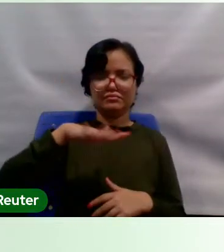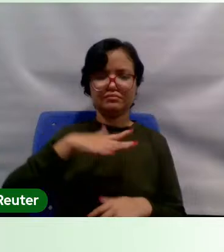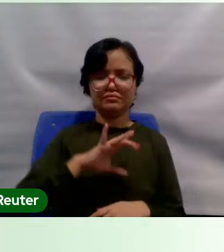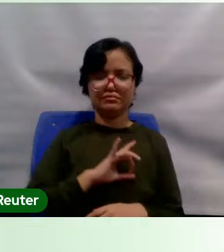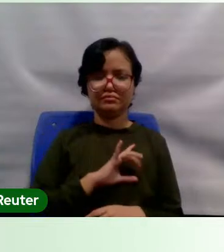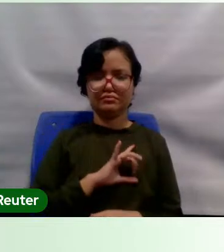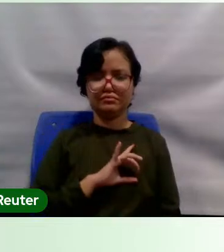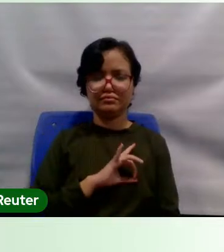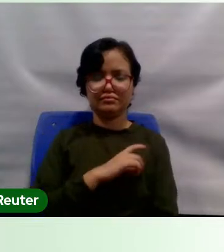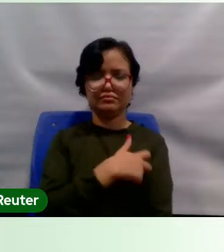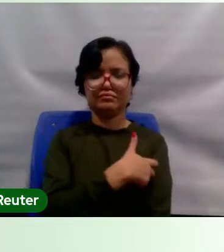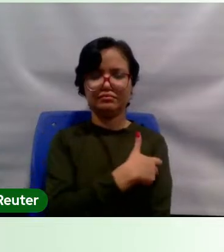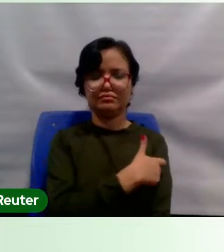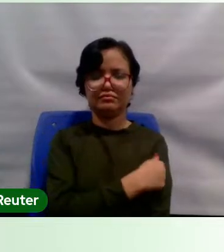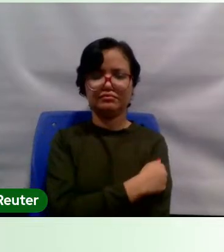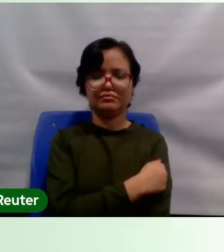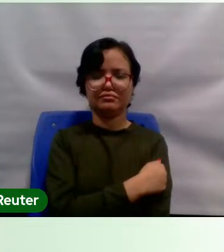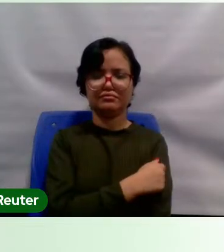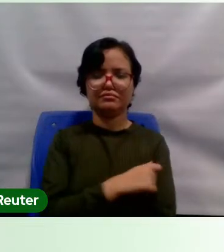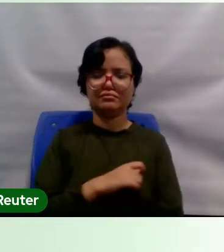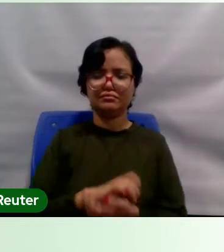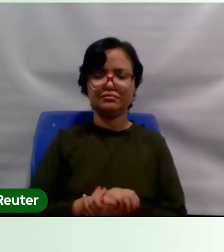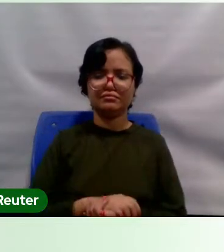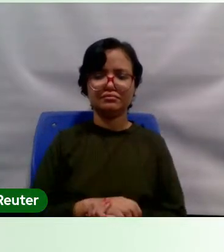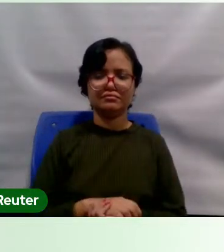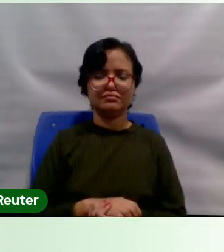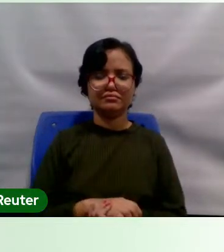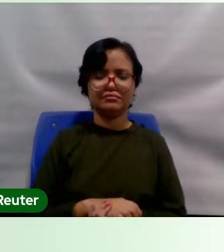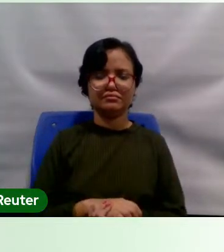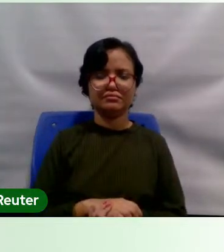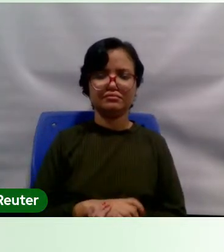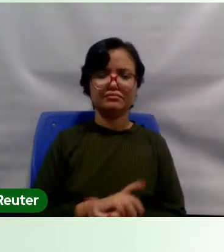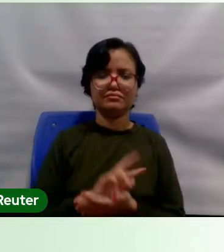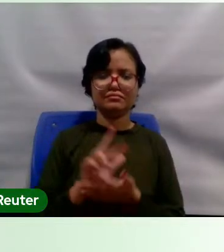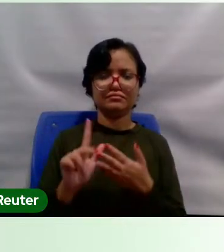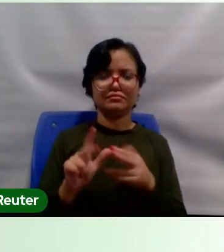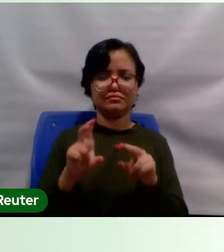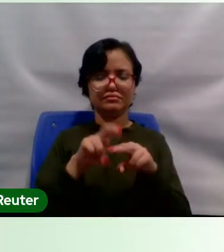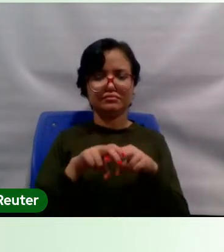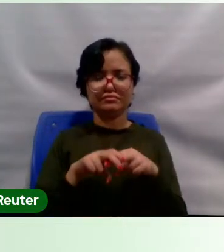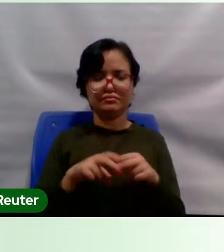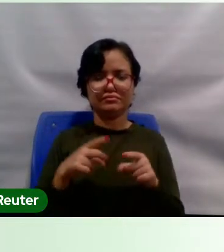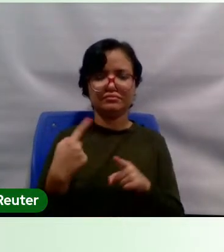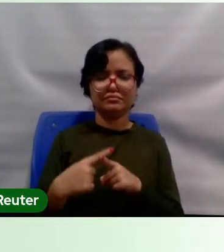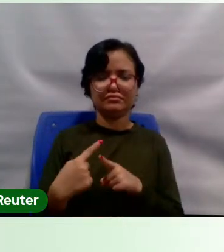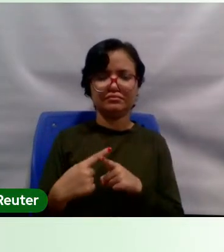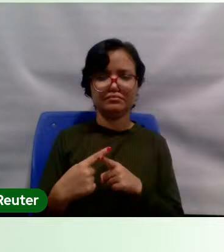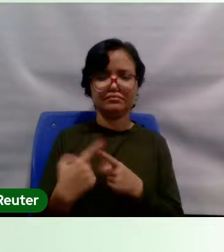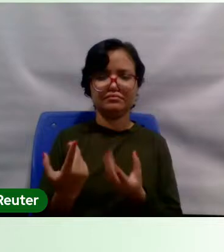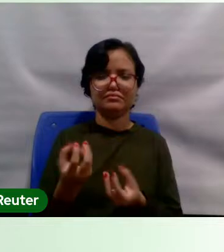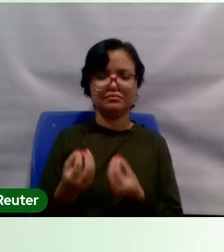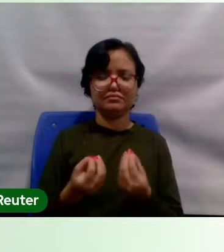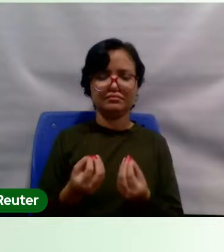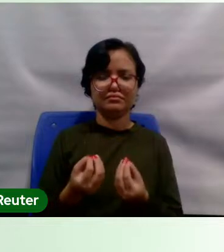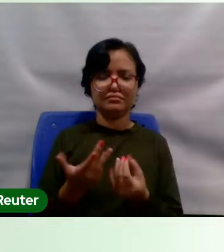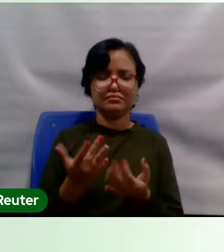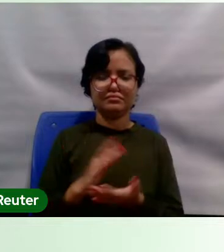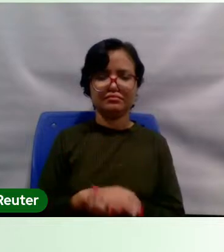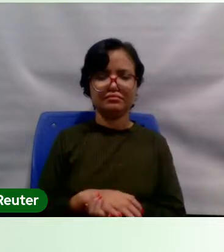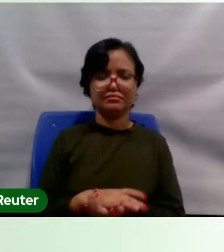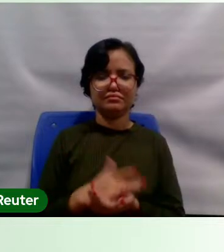vacina, tinha medo de dar o braço. Tem, por várias questões. Por quê? Porque, na verdade, não sabia